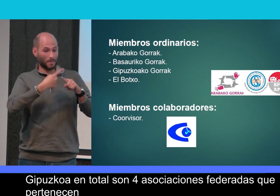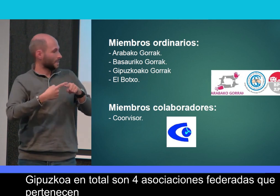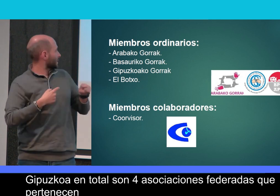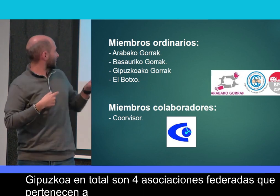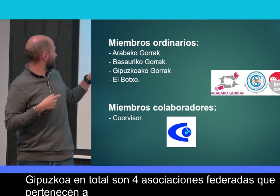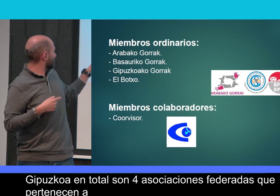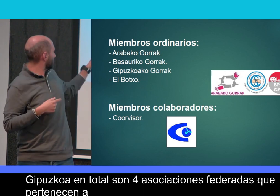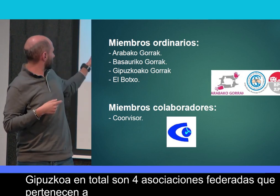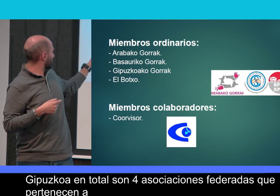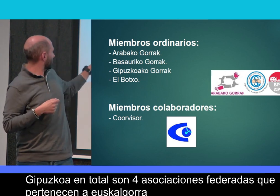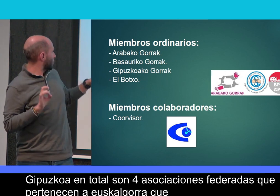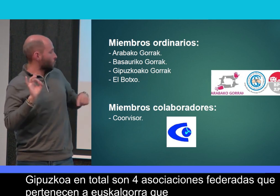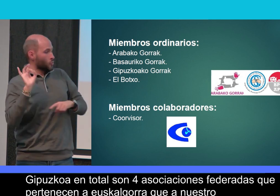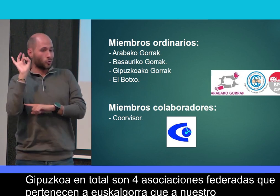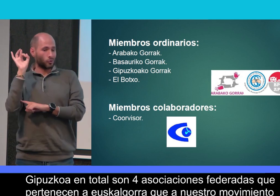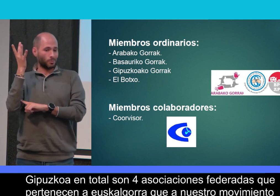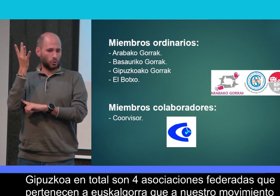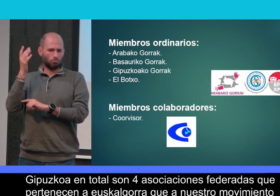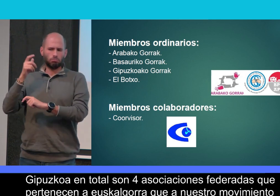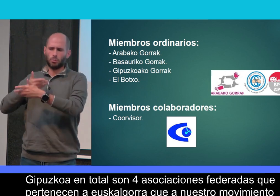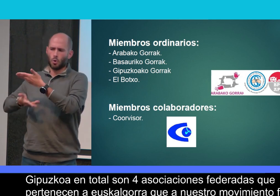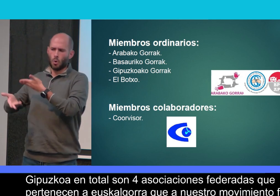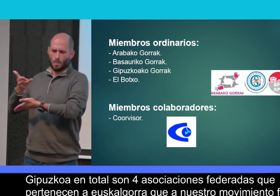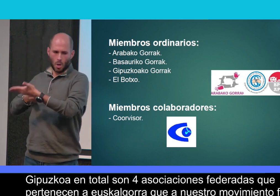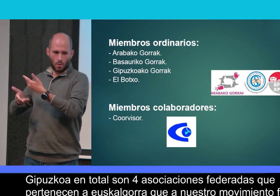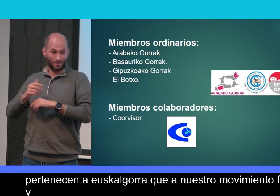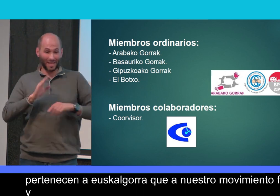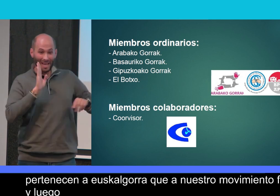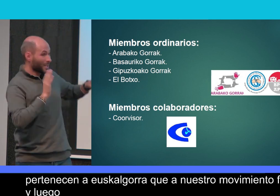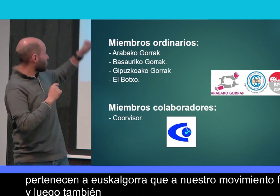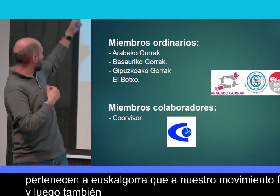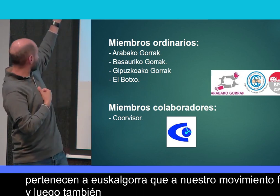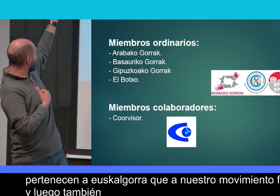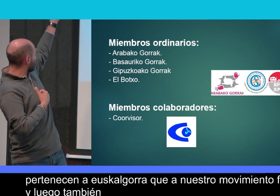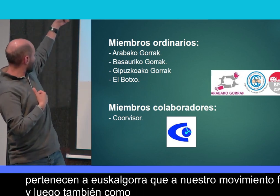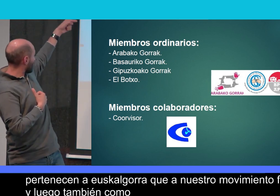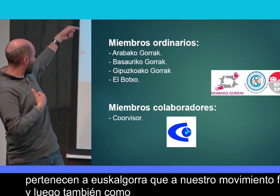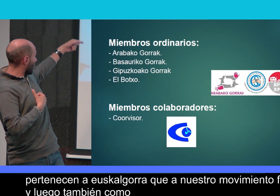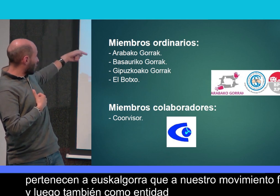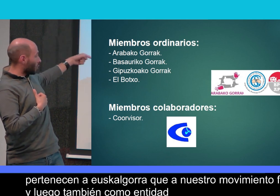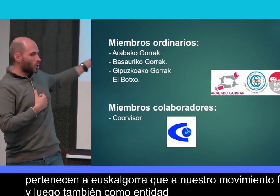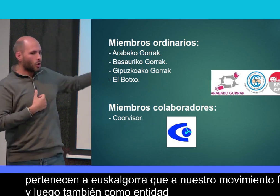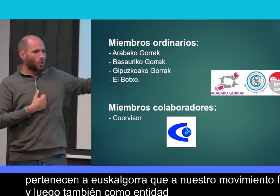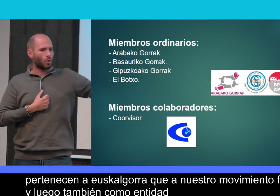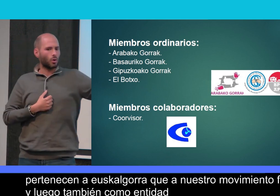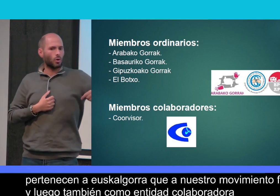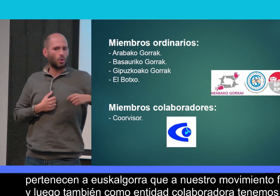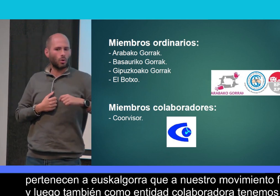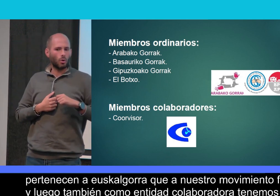Gorrak, a nuestro movimiento federativo. Y luego también como entidad colaboradora tenemos a Corbisor.